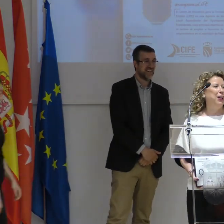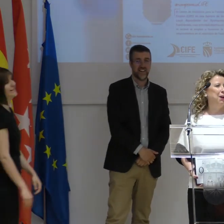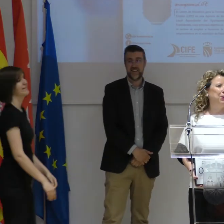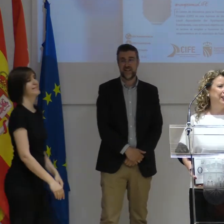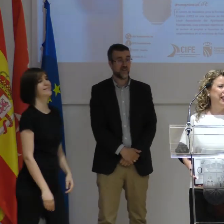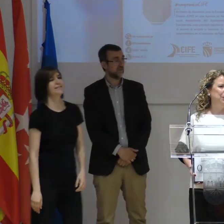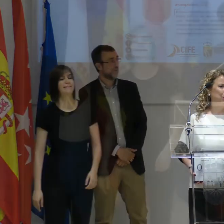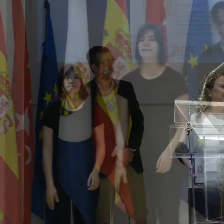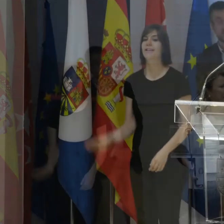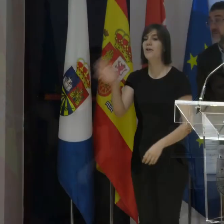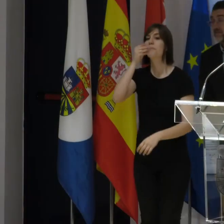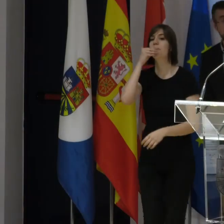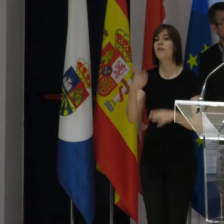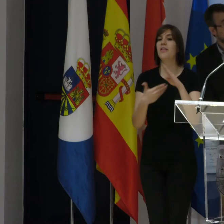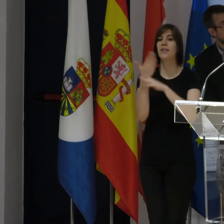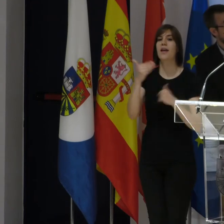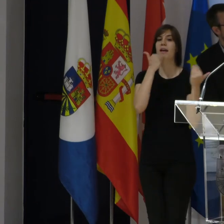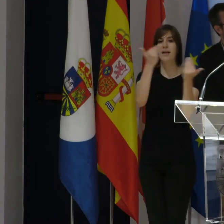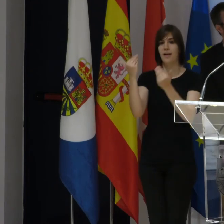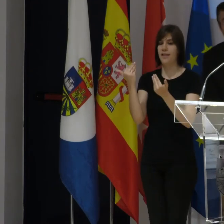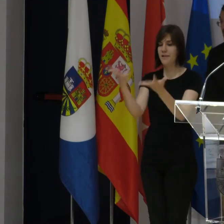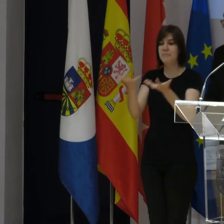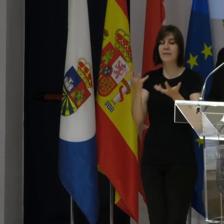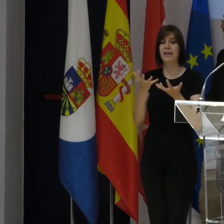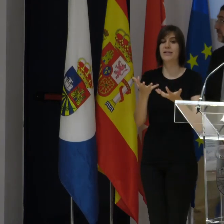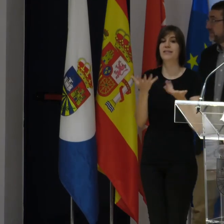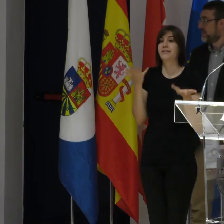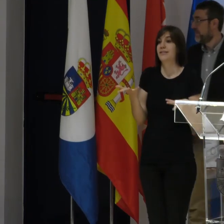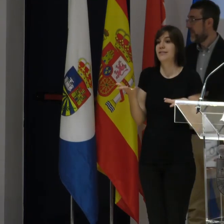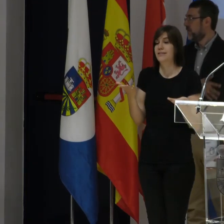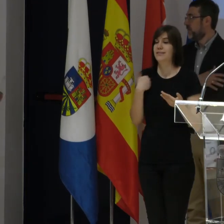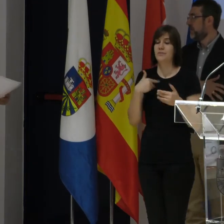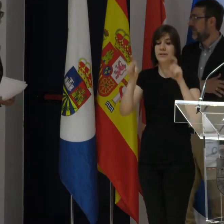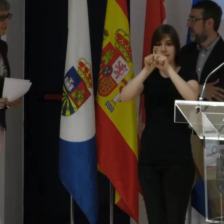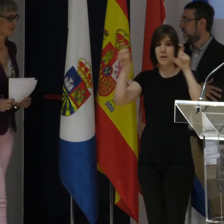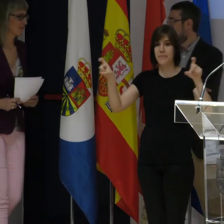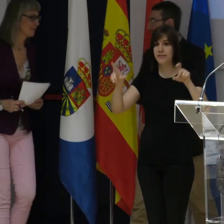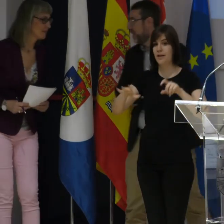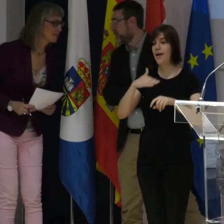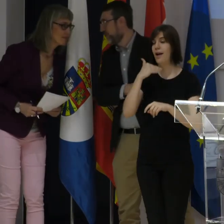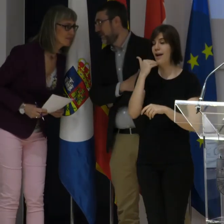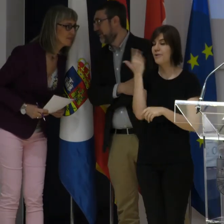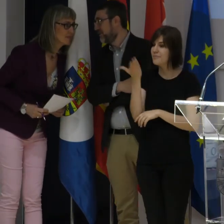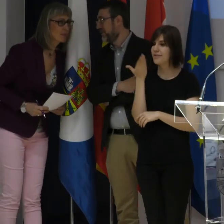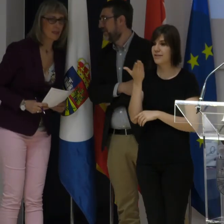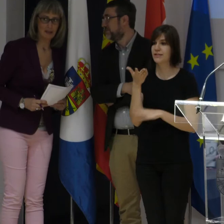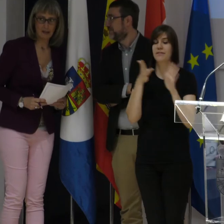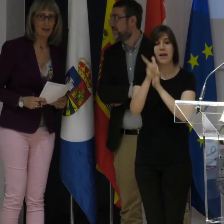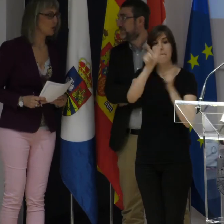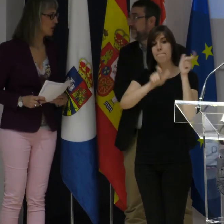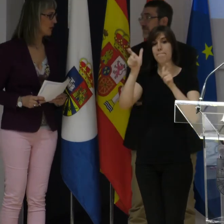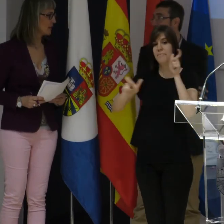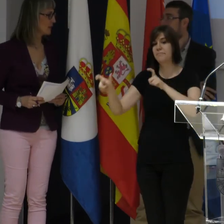Hola, buenos días. Muchísimas gracias por este premio. Si en nuestra empresa algo es importante son las personas